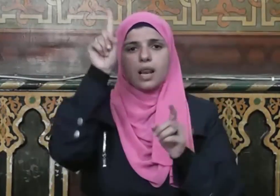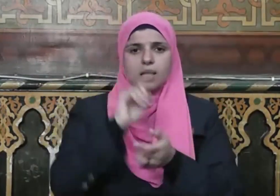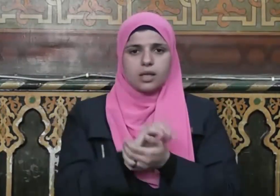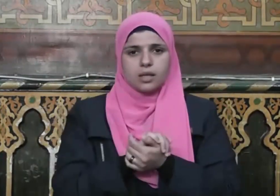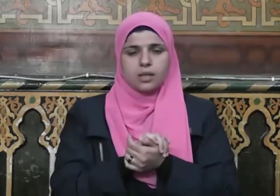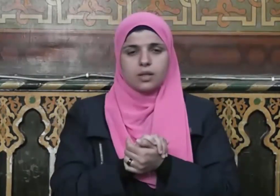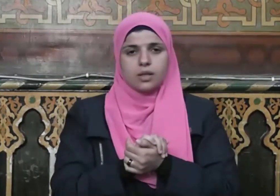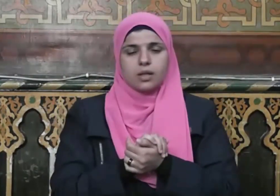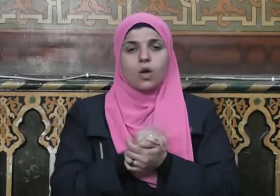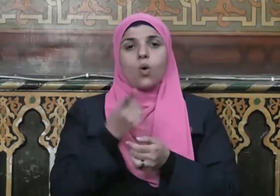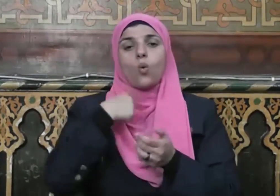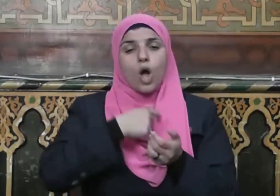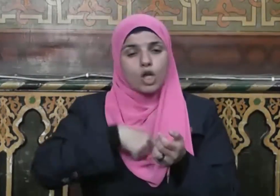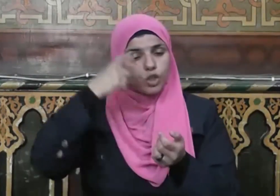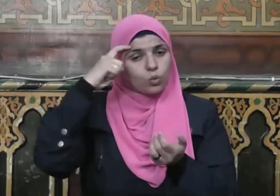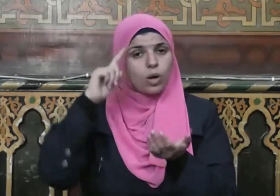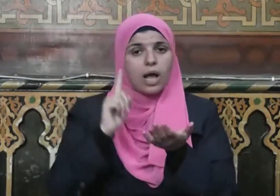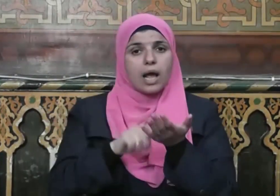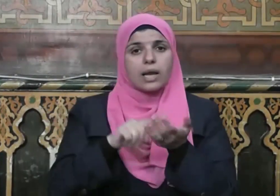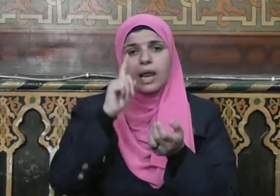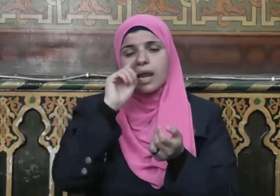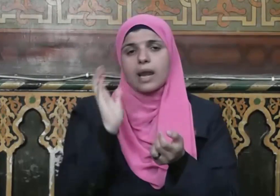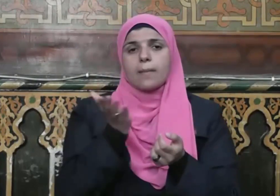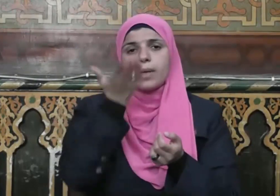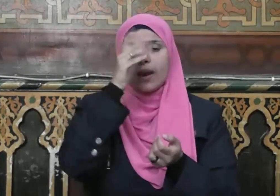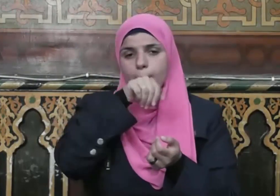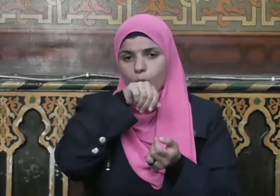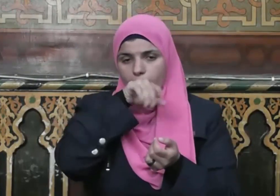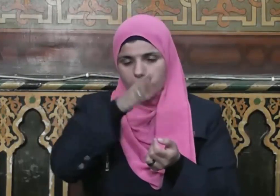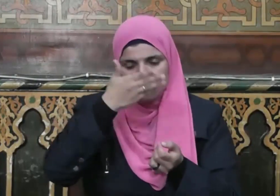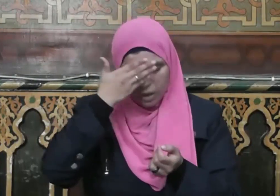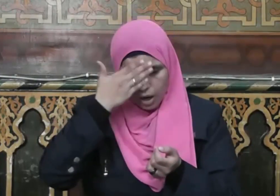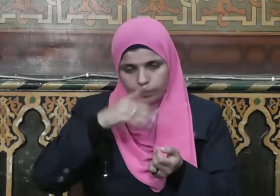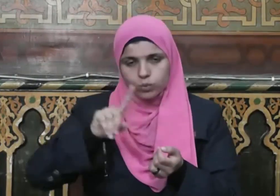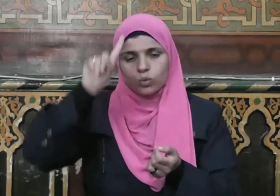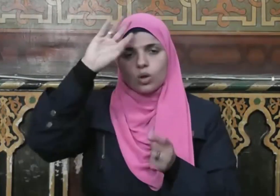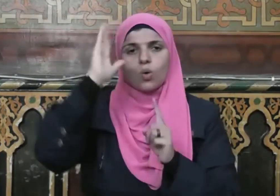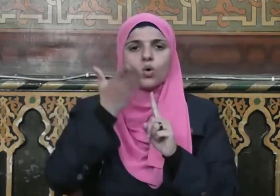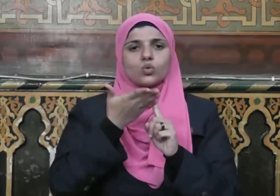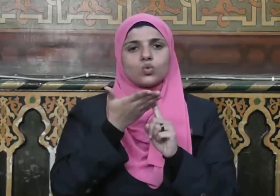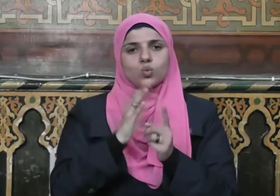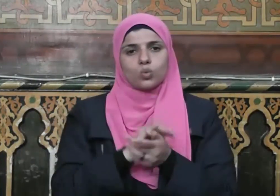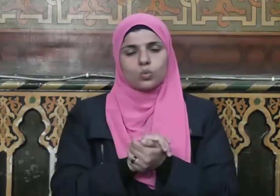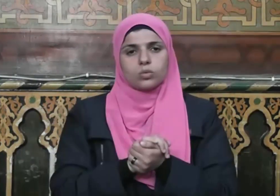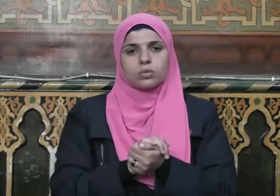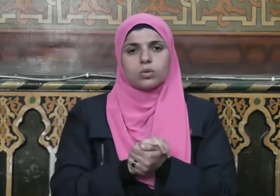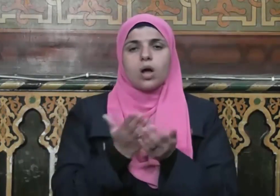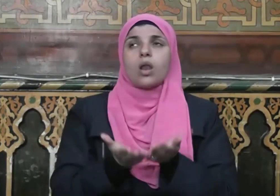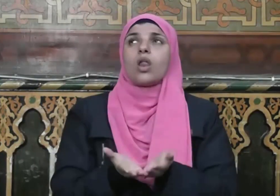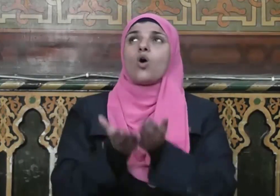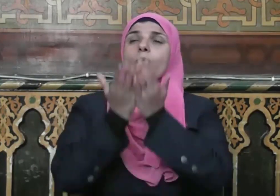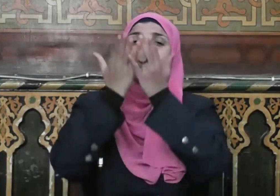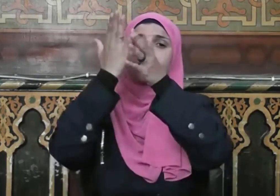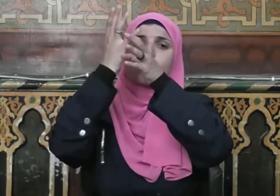وحده لا شريك له وأشهد أن سيدنا ونبينا محمداً عبده ورسوله